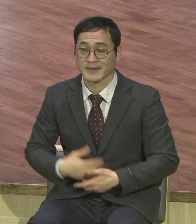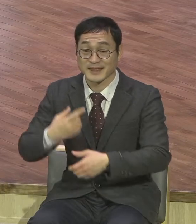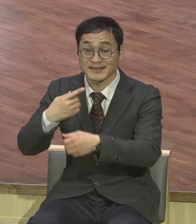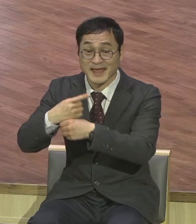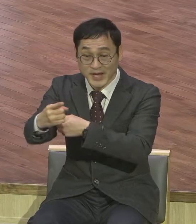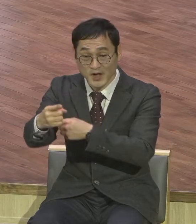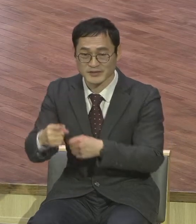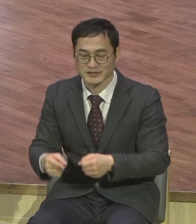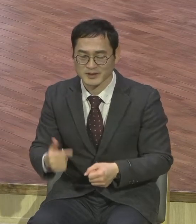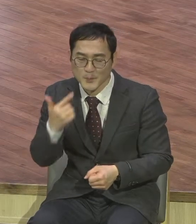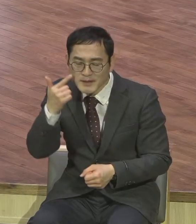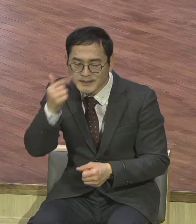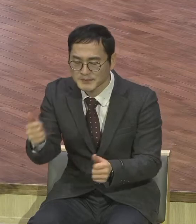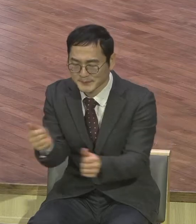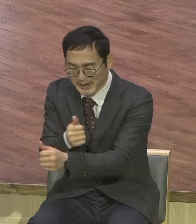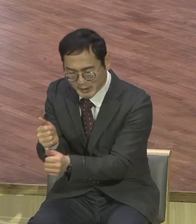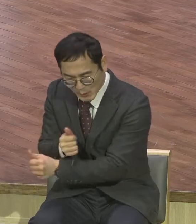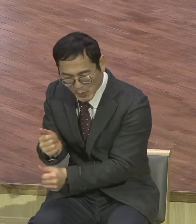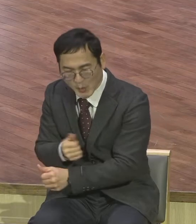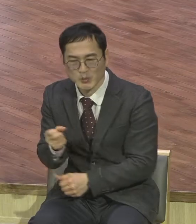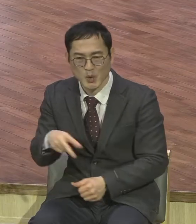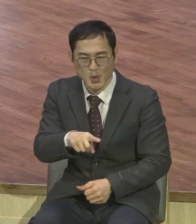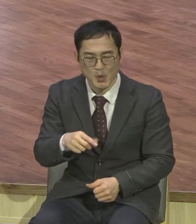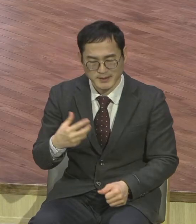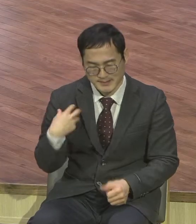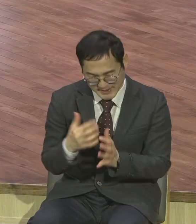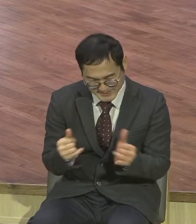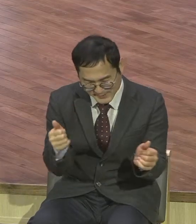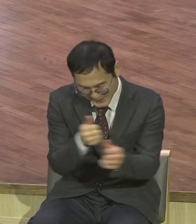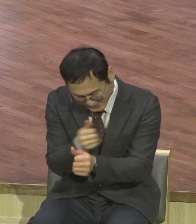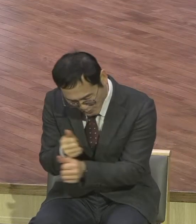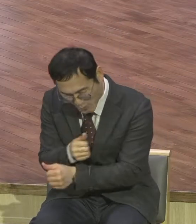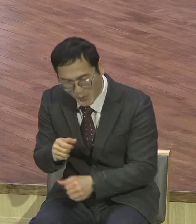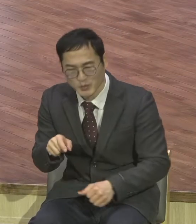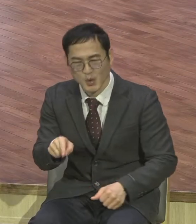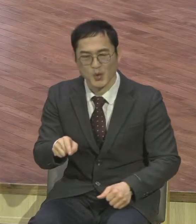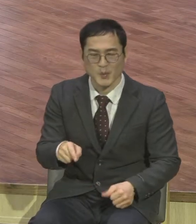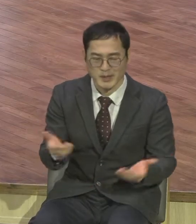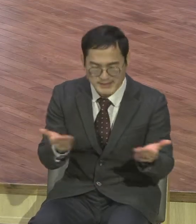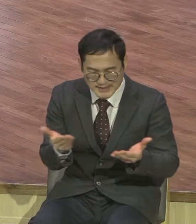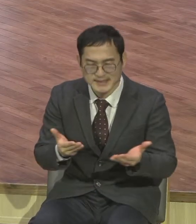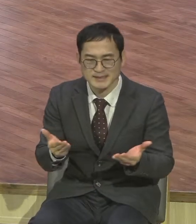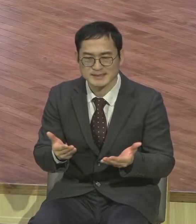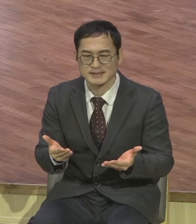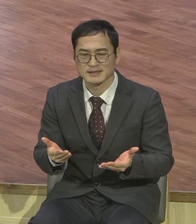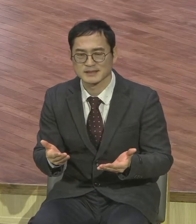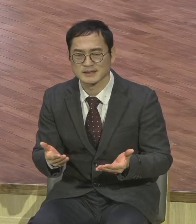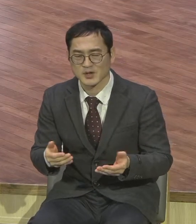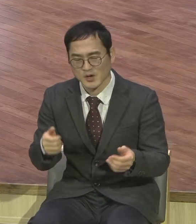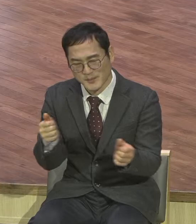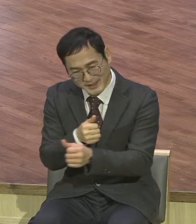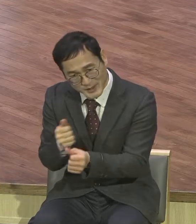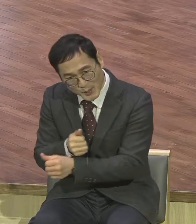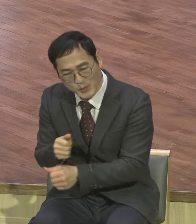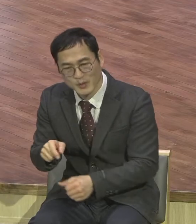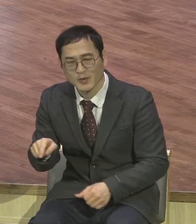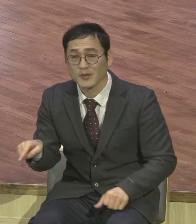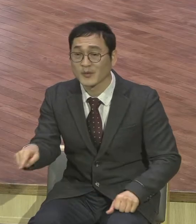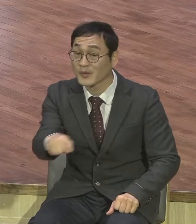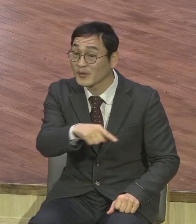또 갓 정직이들이 다 바뀌고 직분이 다 바뀌고 이런 상황 속에 그야말로 실족할 상황이 생기고 얼음이 생길 수